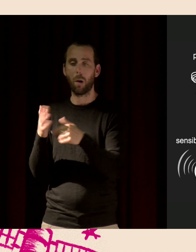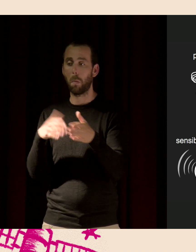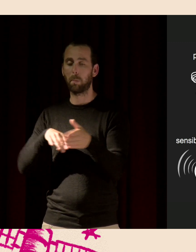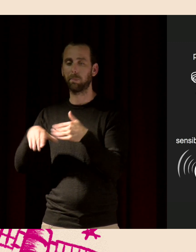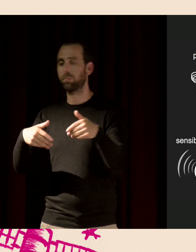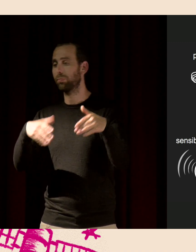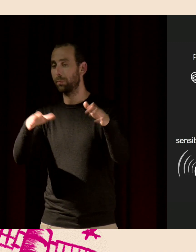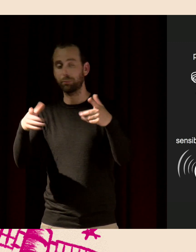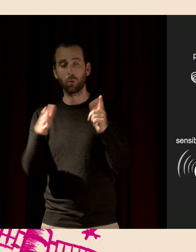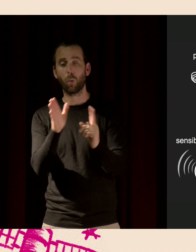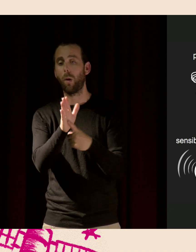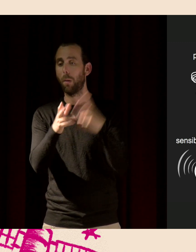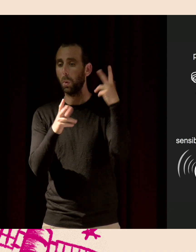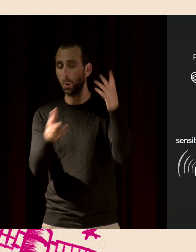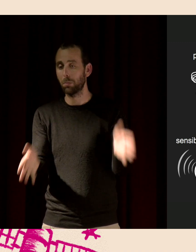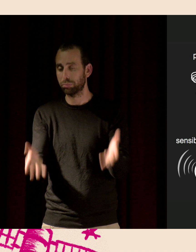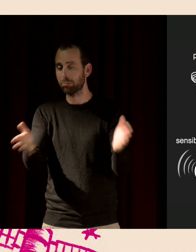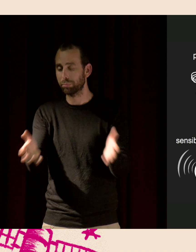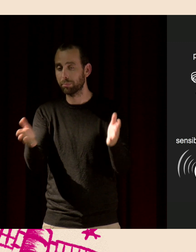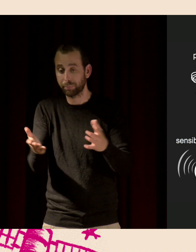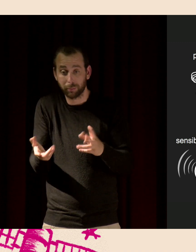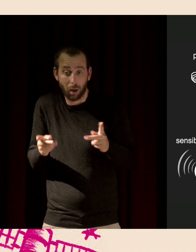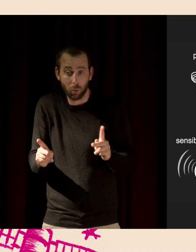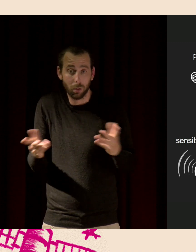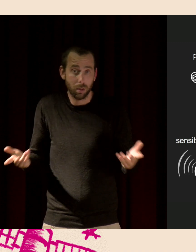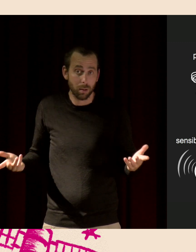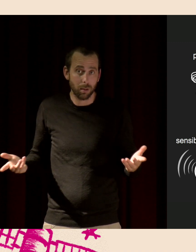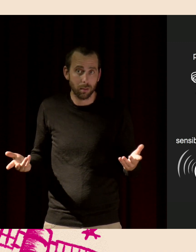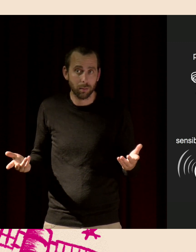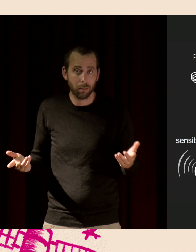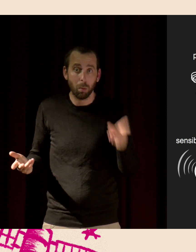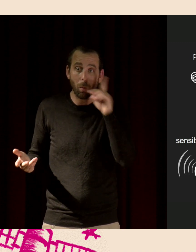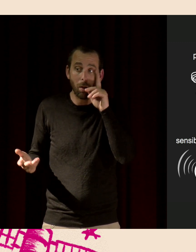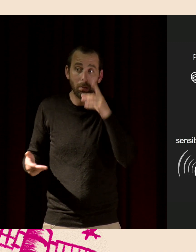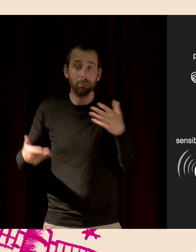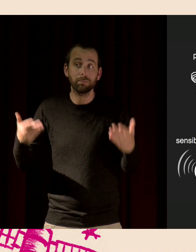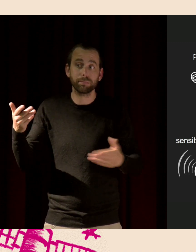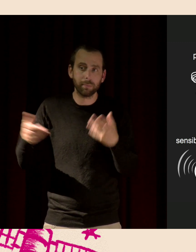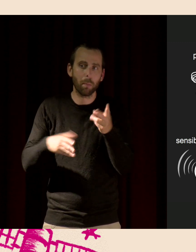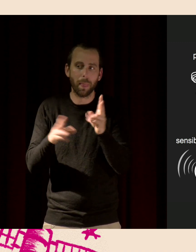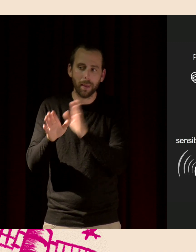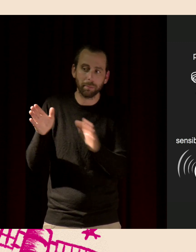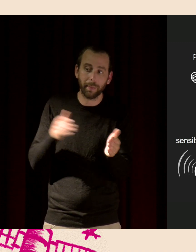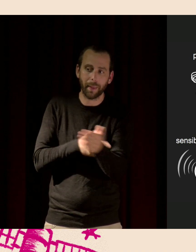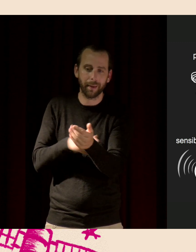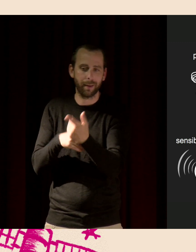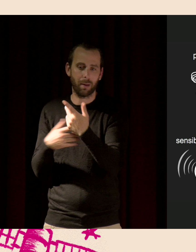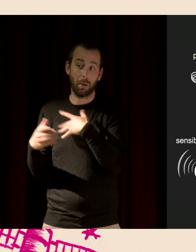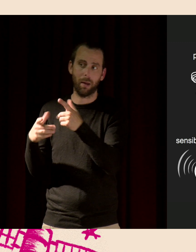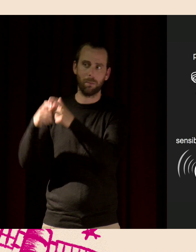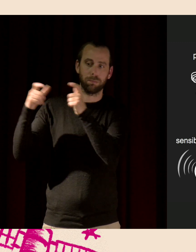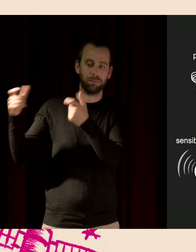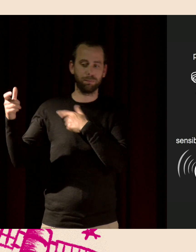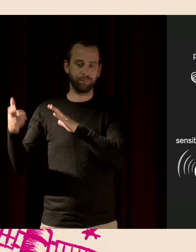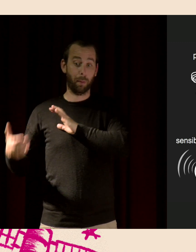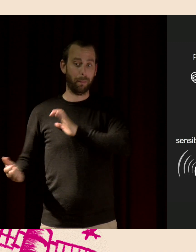On a le droit de faire du bruit, c'est autorisé. Parce qu'il certainement des lobbies derrière et qu'on aime faire du